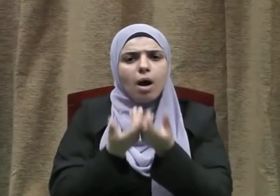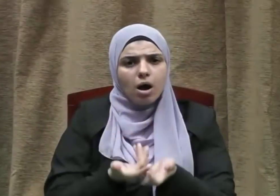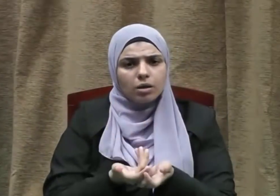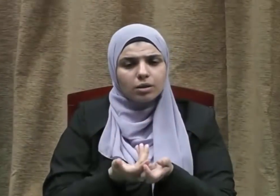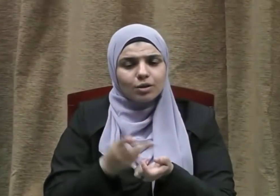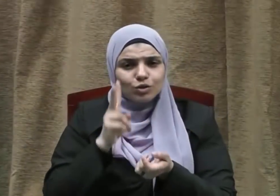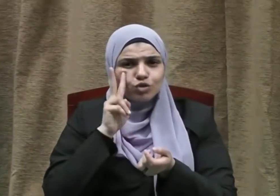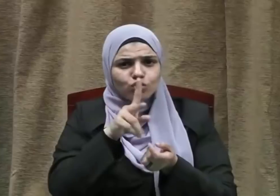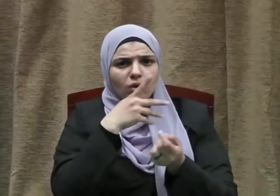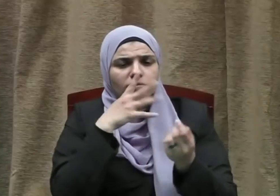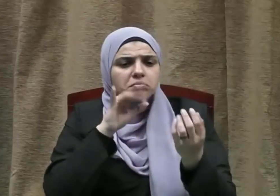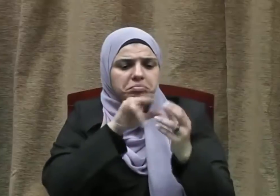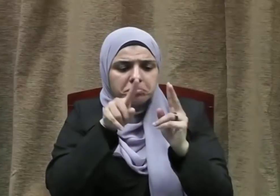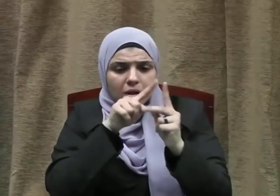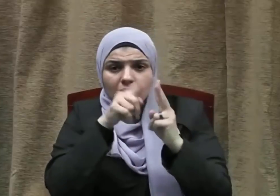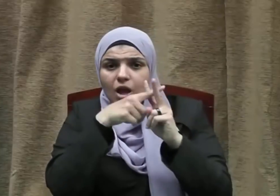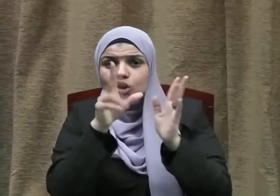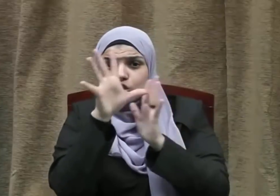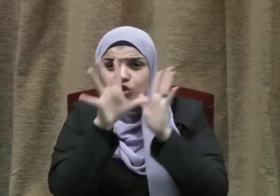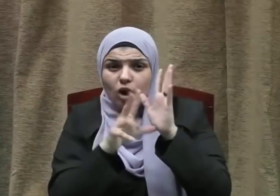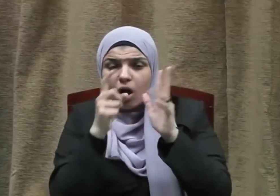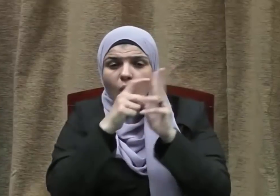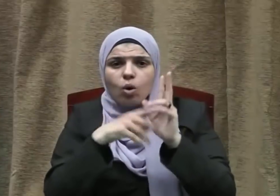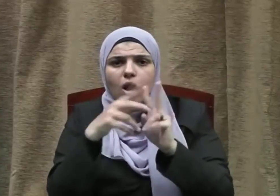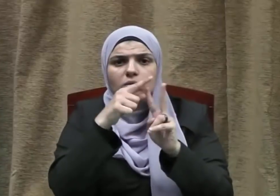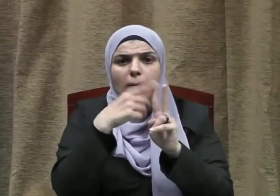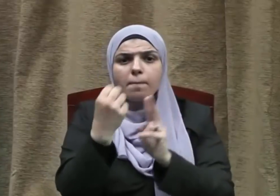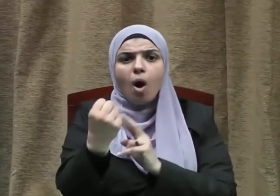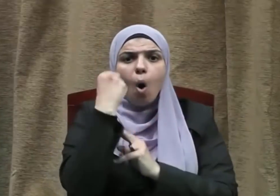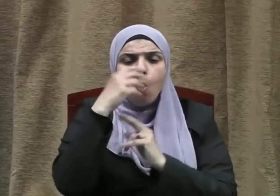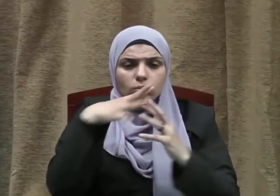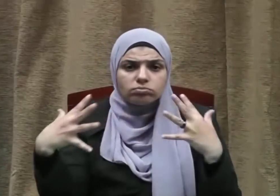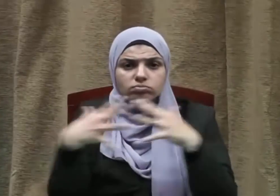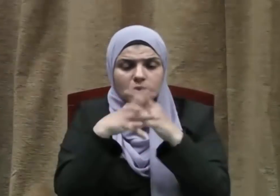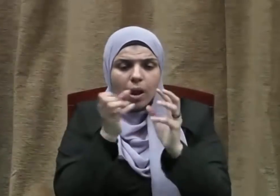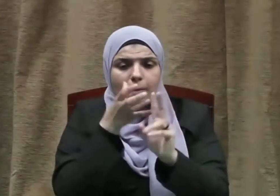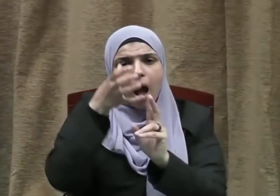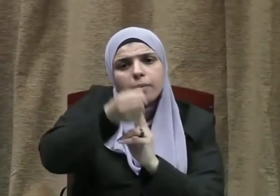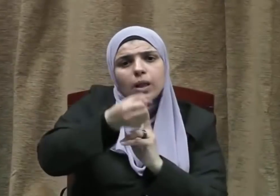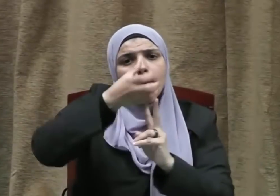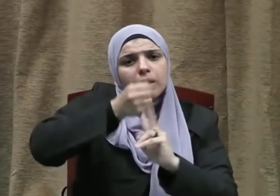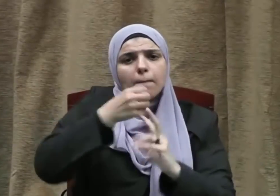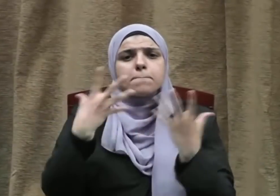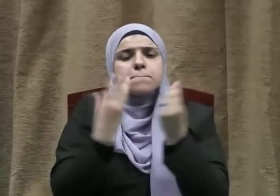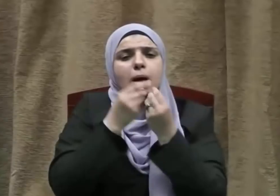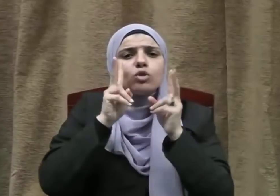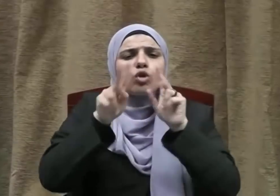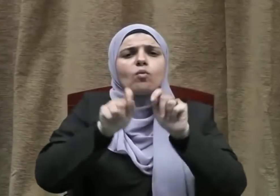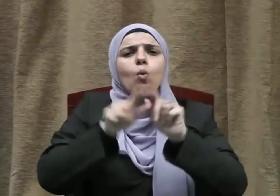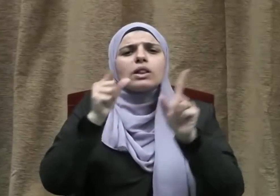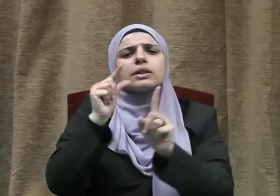والقانون معه متعاضدين يقوي كل منهما الآخرة